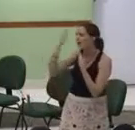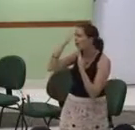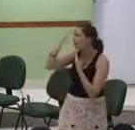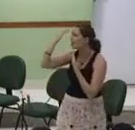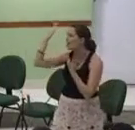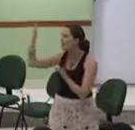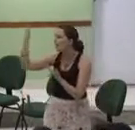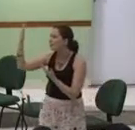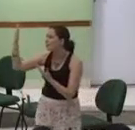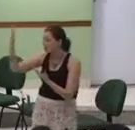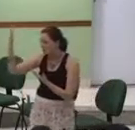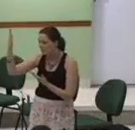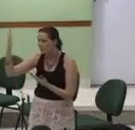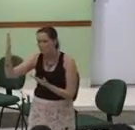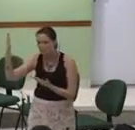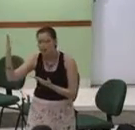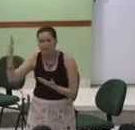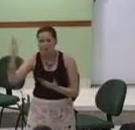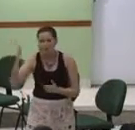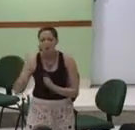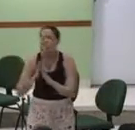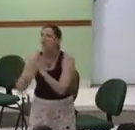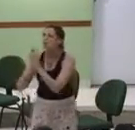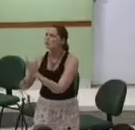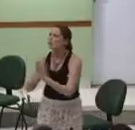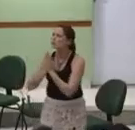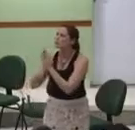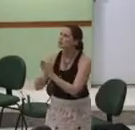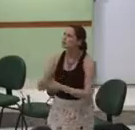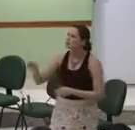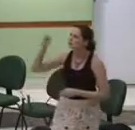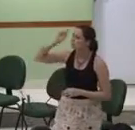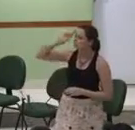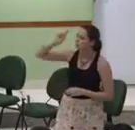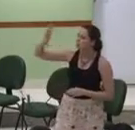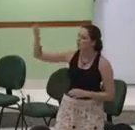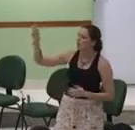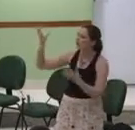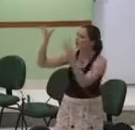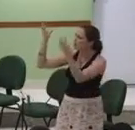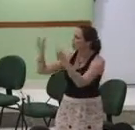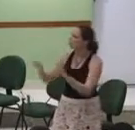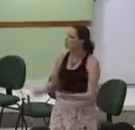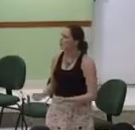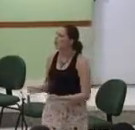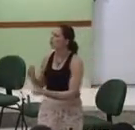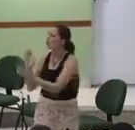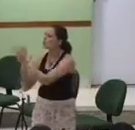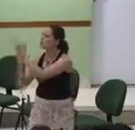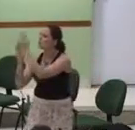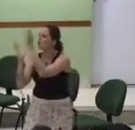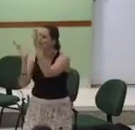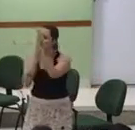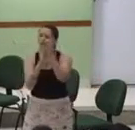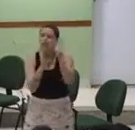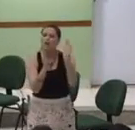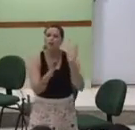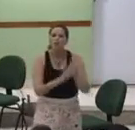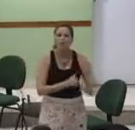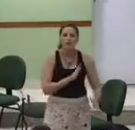gratidão Mesmo assim Senhor Mesmo Recebe o meu louvor